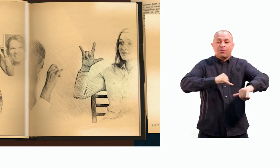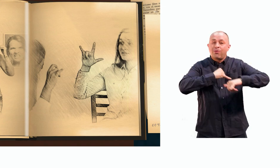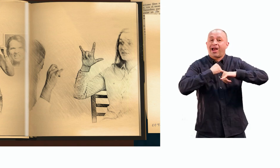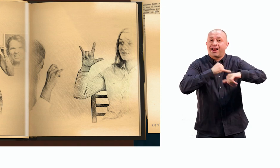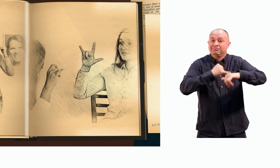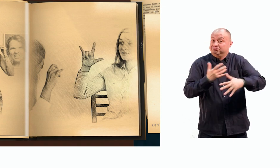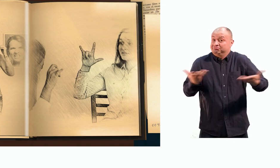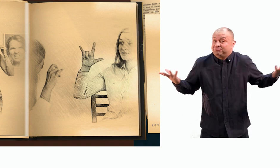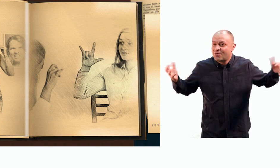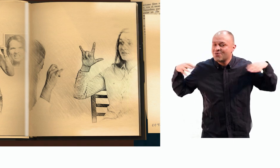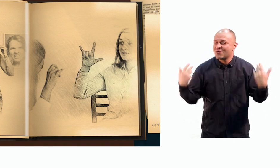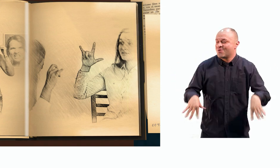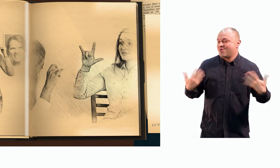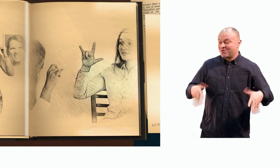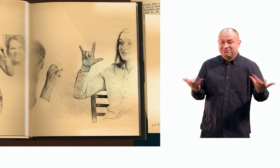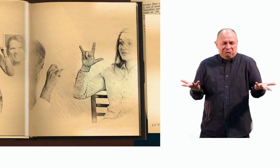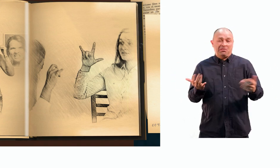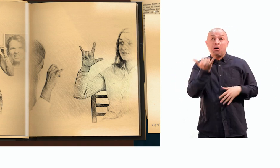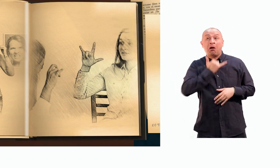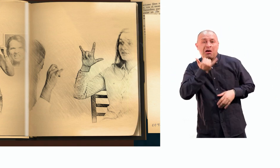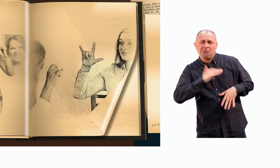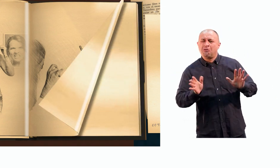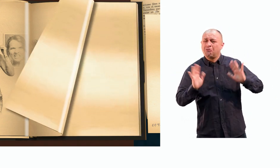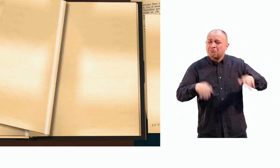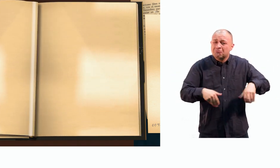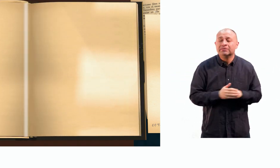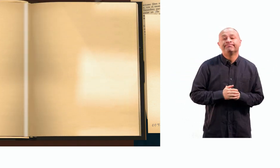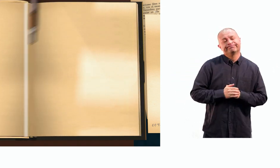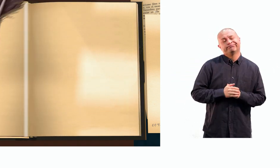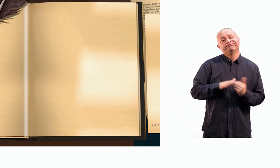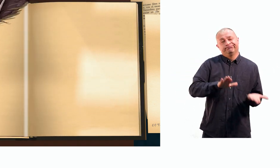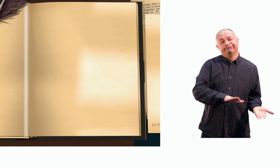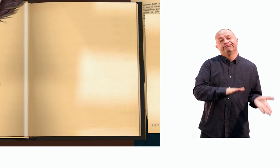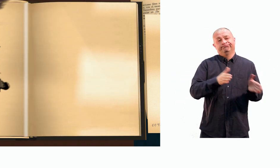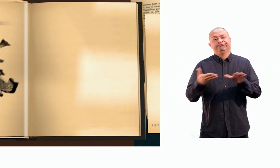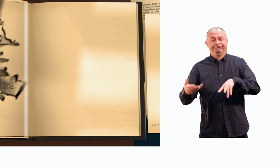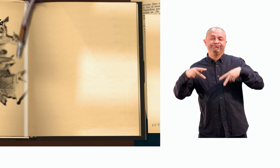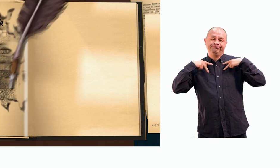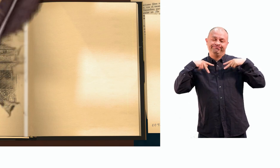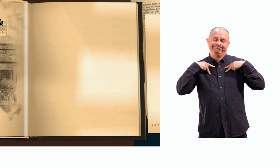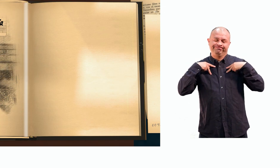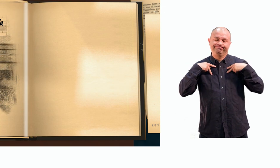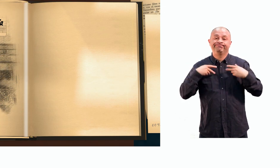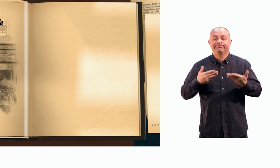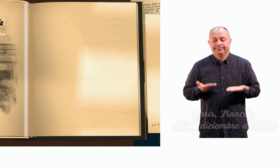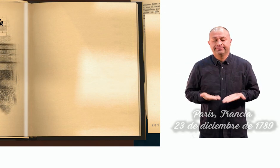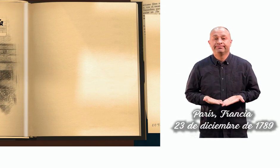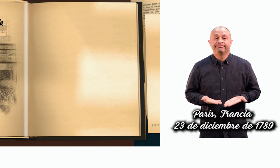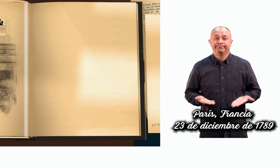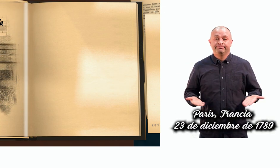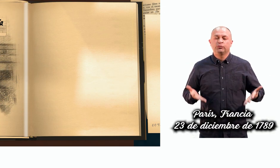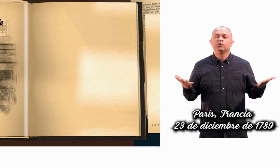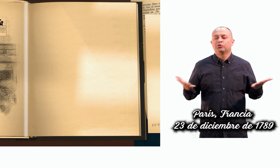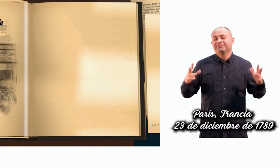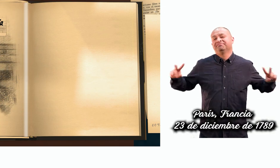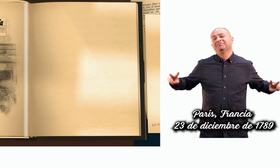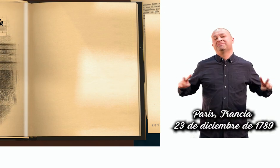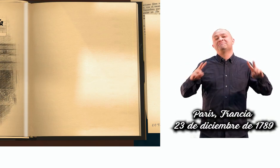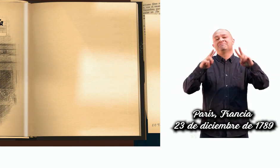expresan de la misma manera. Lepé muere el 23 de diciembre de 1789 en